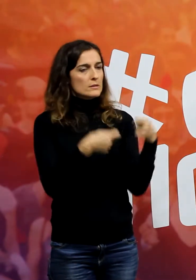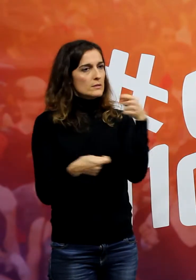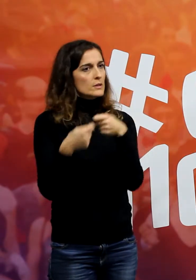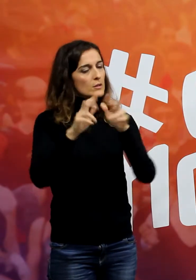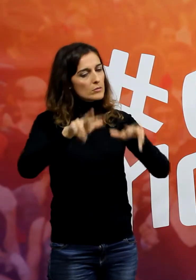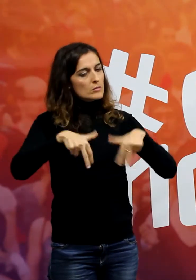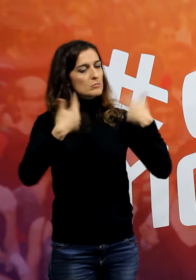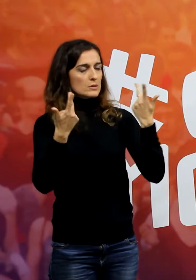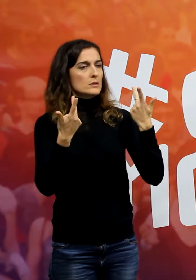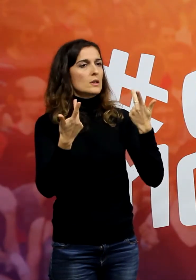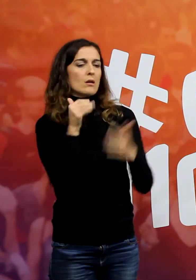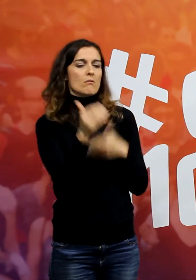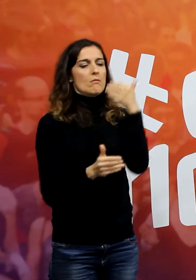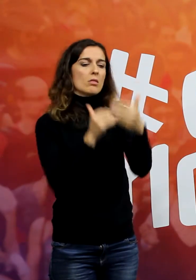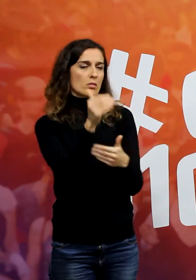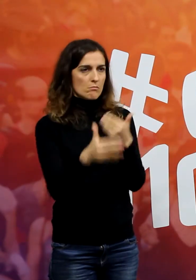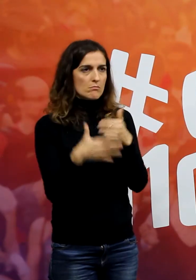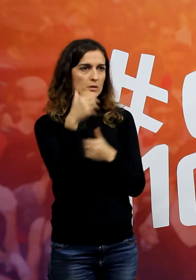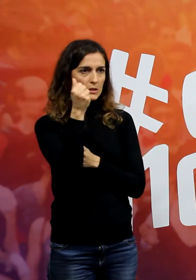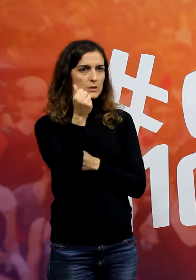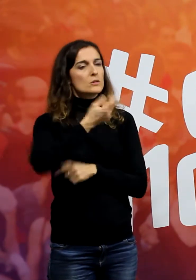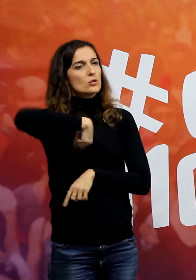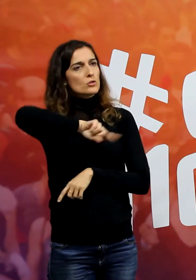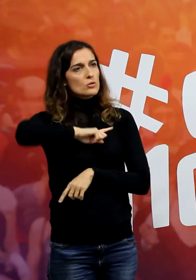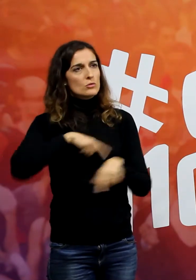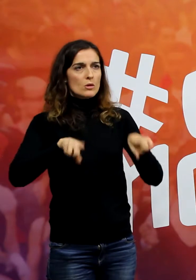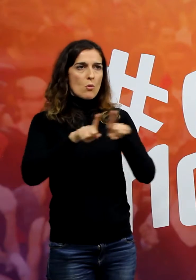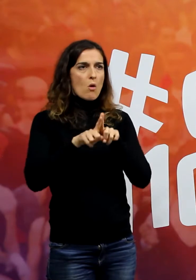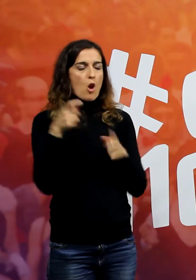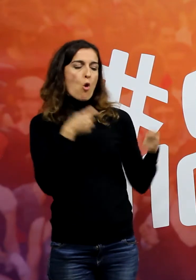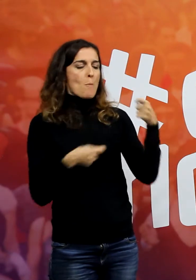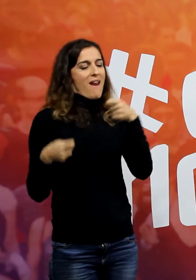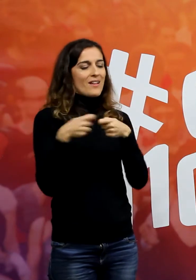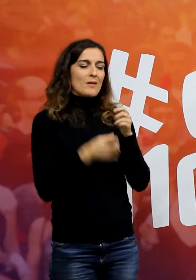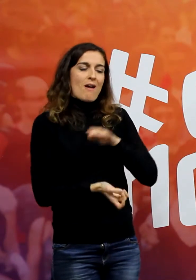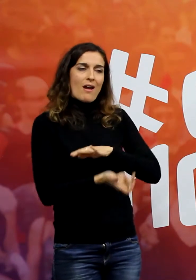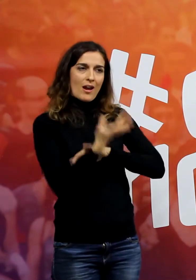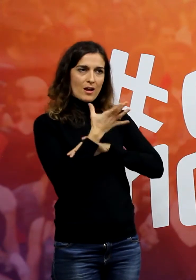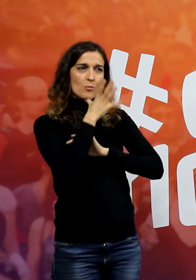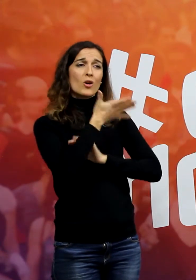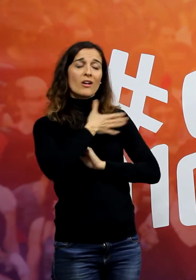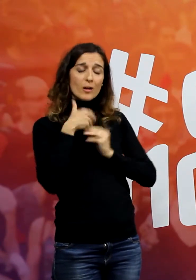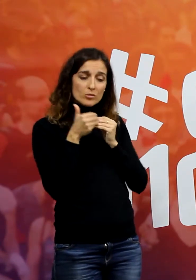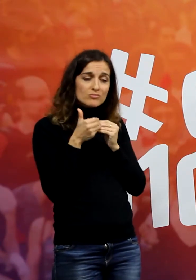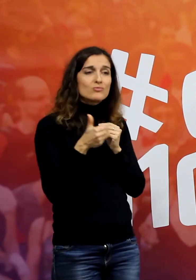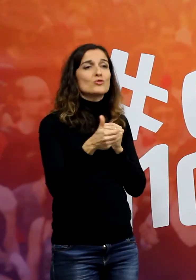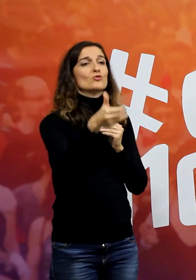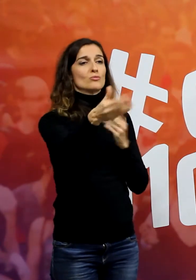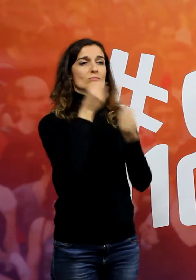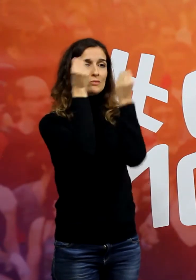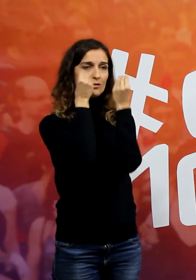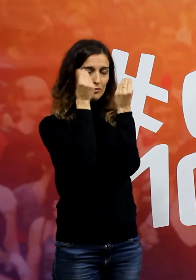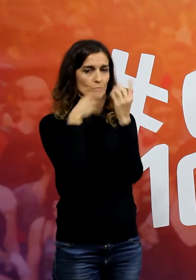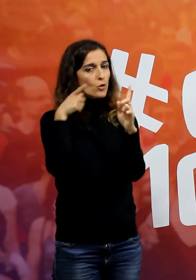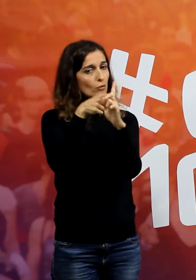puguem arribar més lluny i nosaltres hem fet esta mena de cooperativa perquè volem arribar lluny perquè volem un objectiu